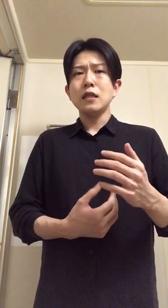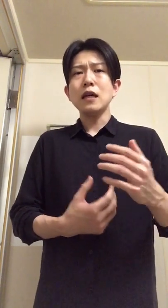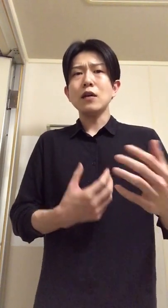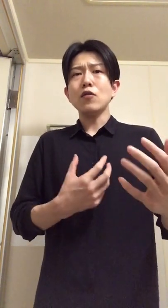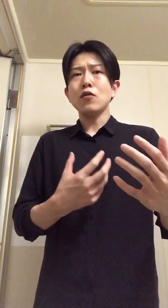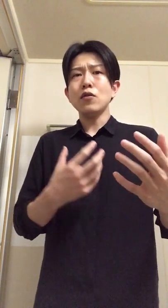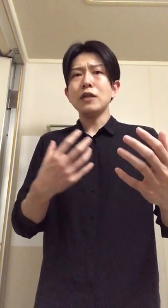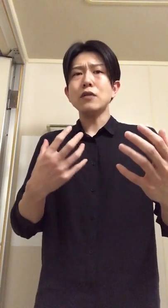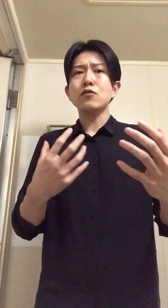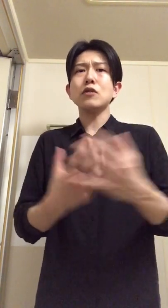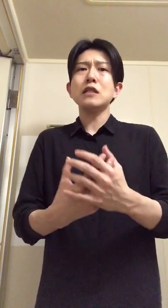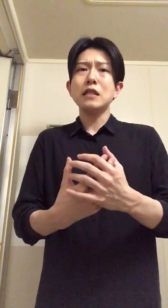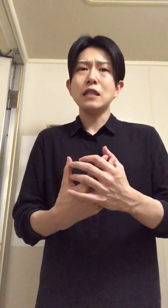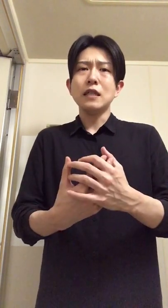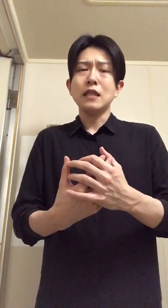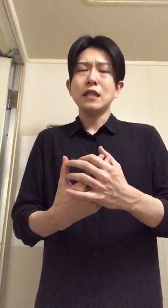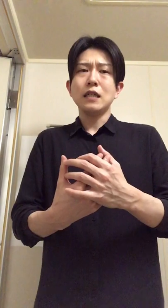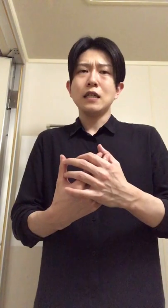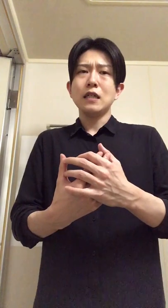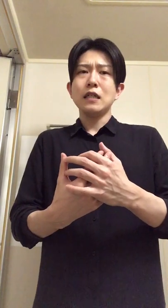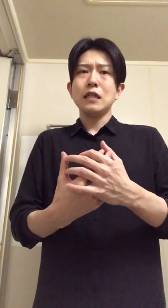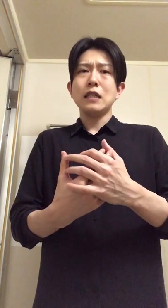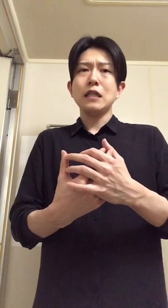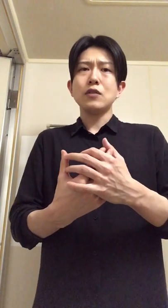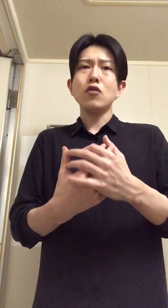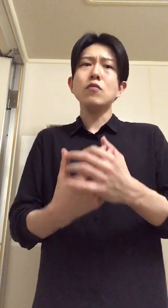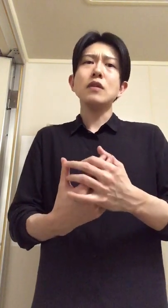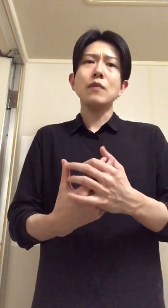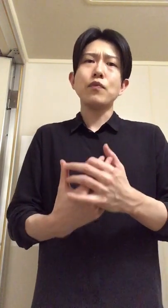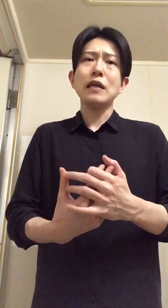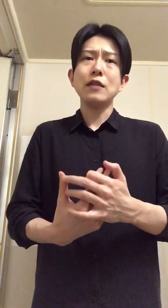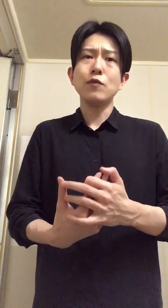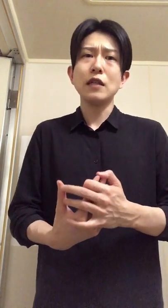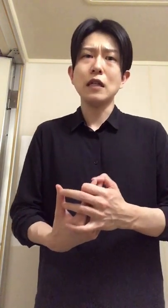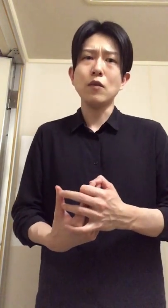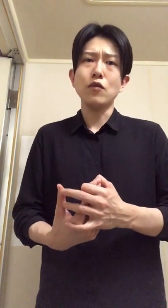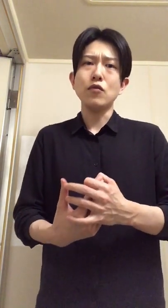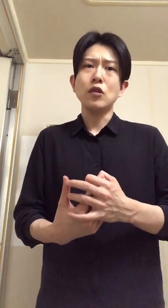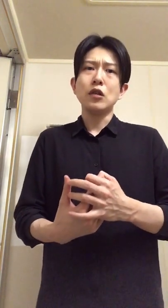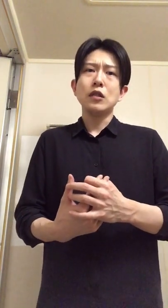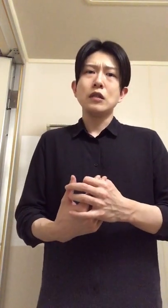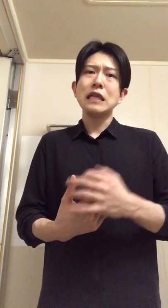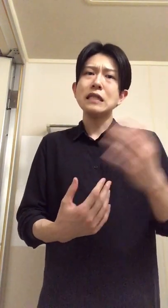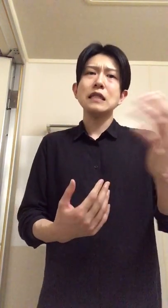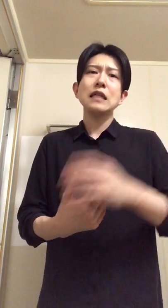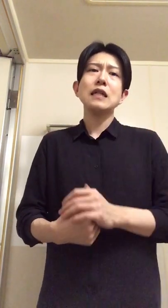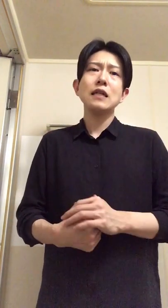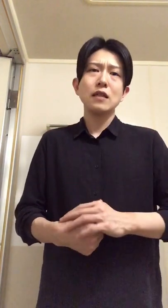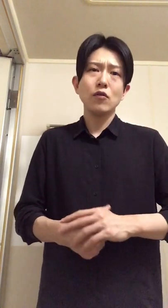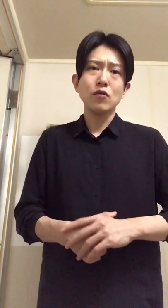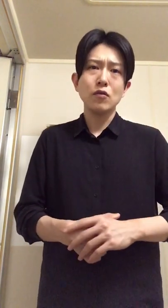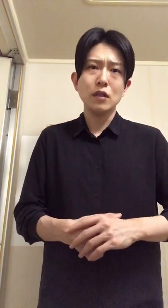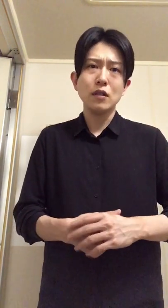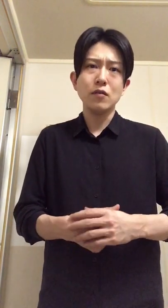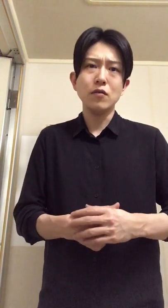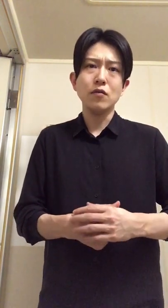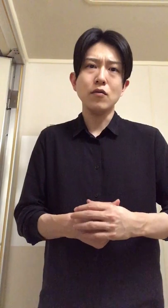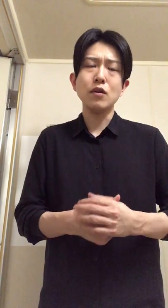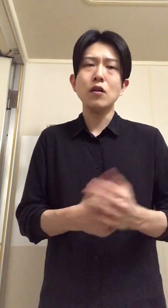なんかこうやるときになんかしょうもないプライドみたいなのも全然いらないほんとにうん俺は